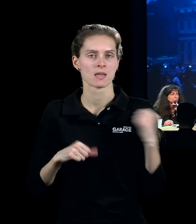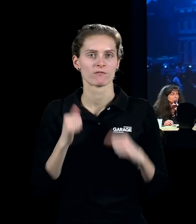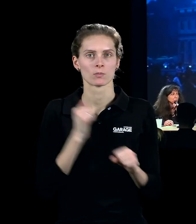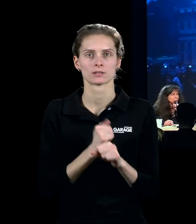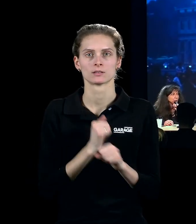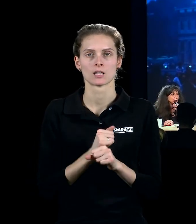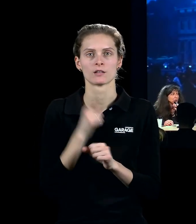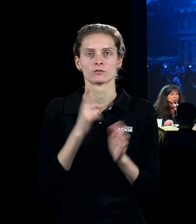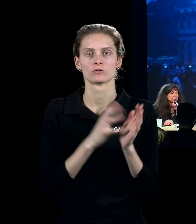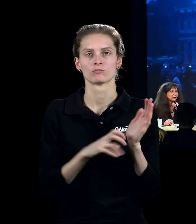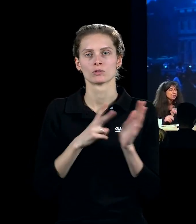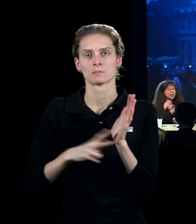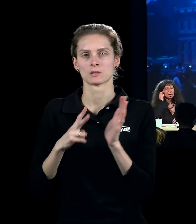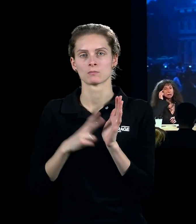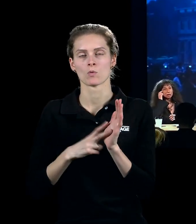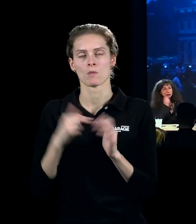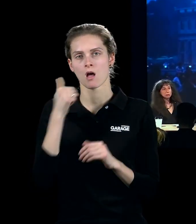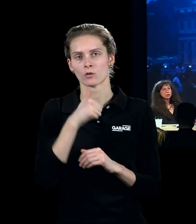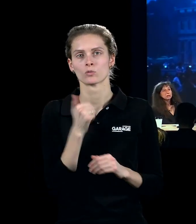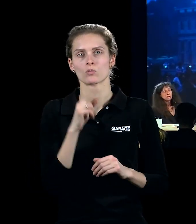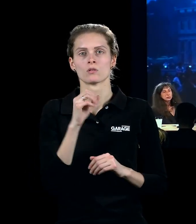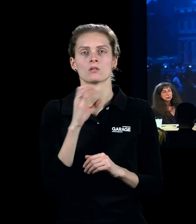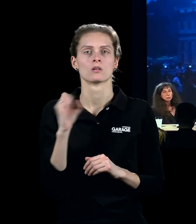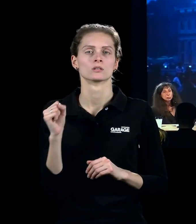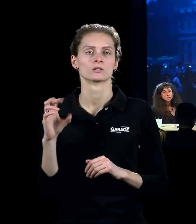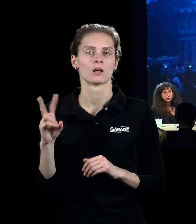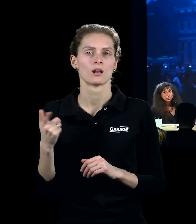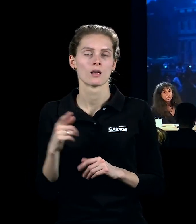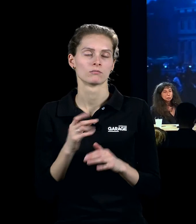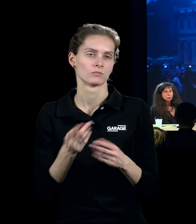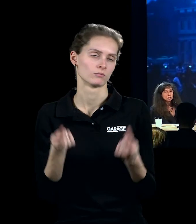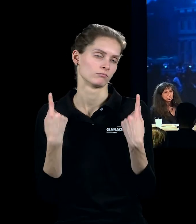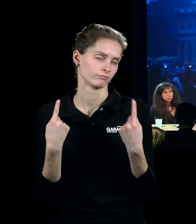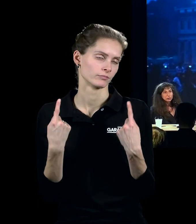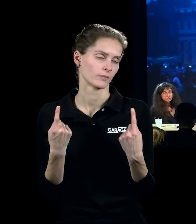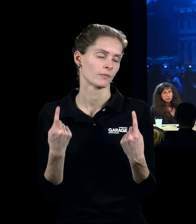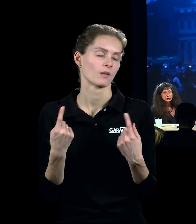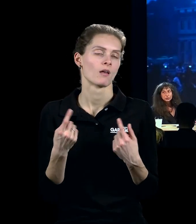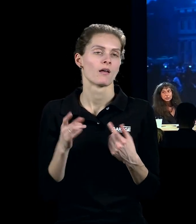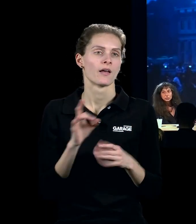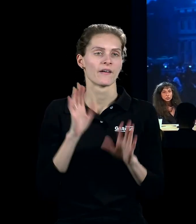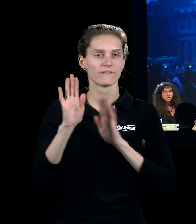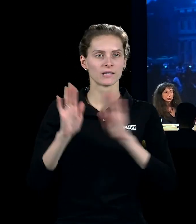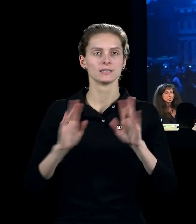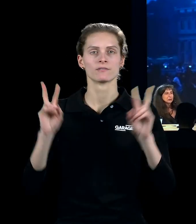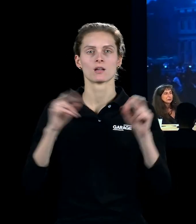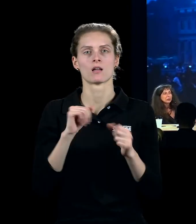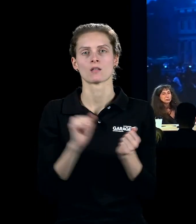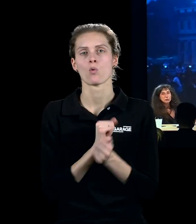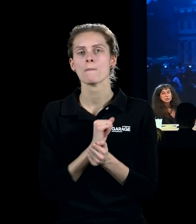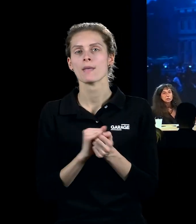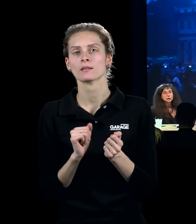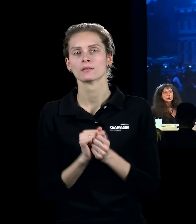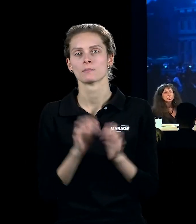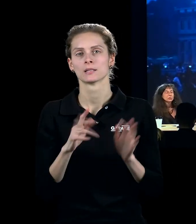1977 году в Касселе на знаменитой выставке документа, которая проходит раз в пять лет в Германии. Это одна из